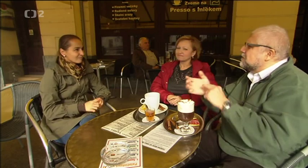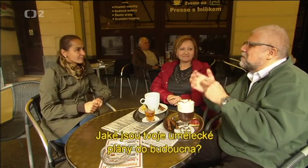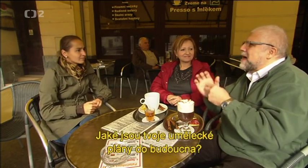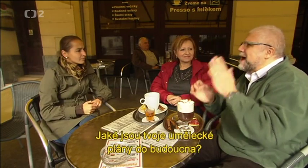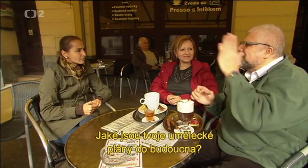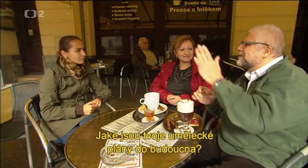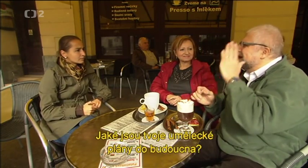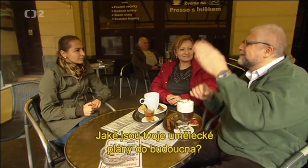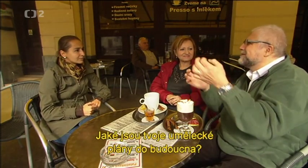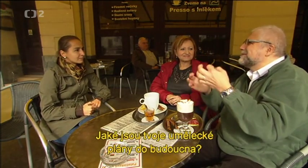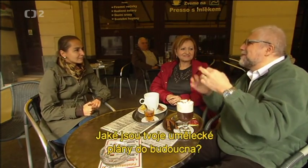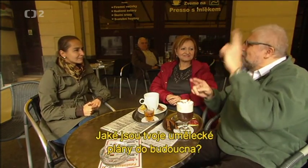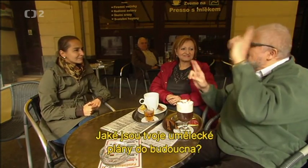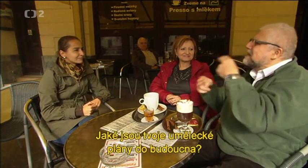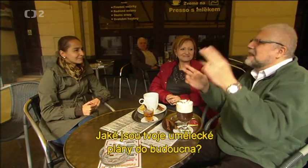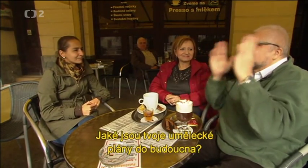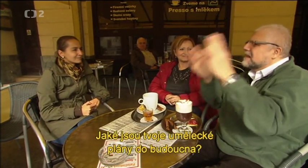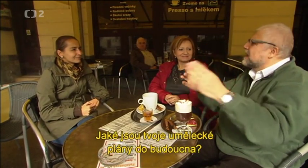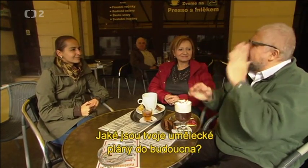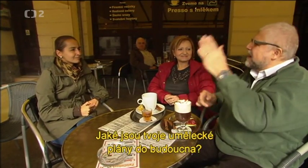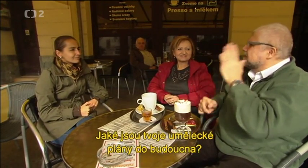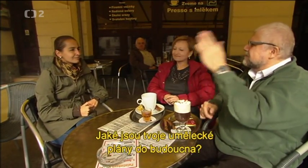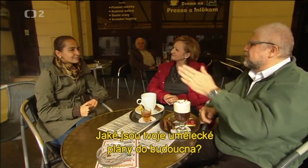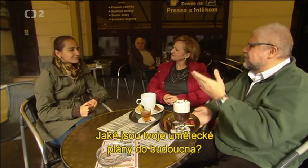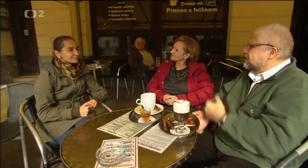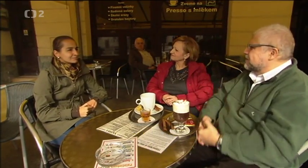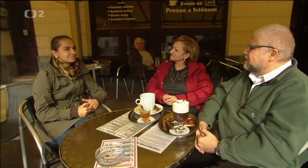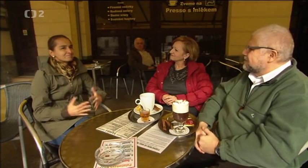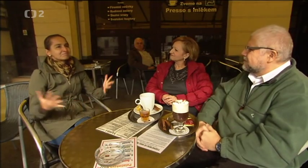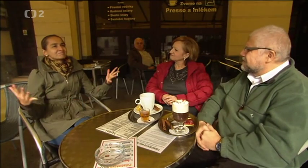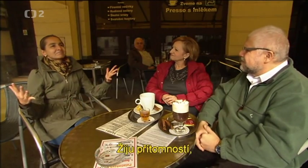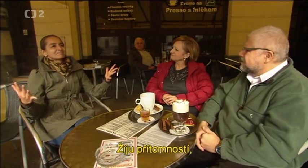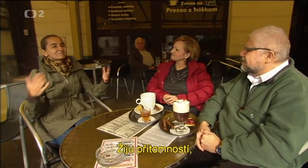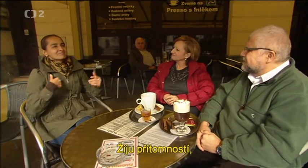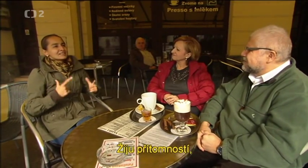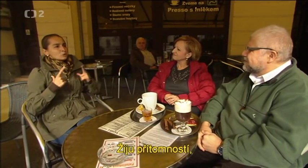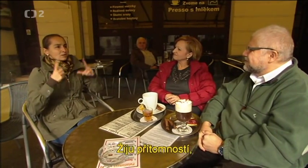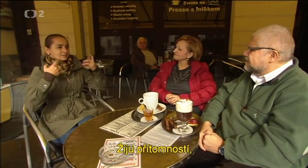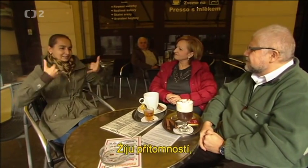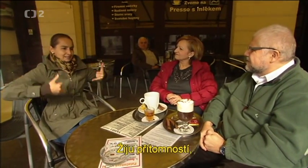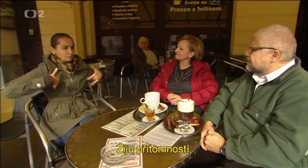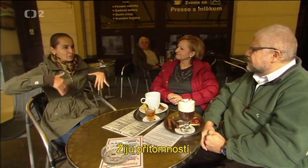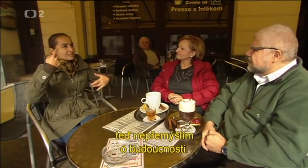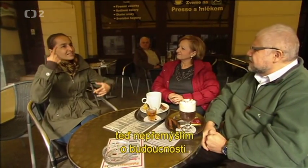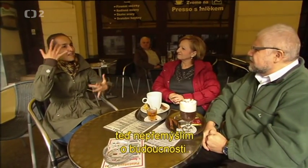Jaké jsou tvoje umělecké plány do budoucna? Žiju přítomností. Teď nepřemýšlím o